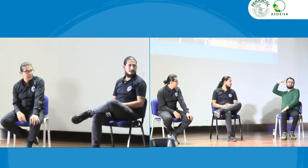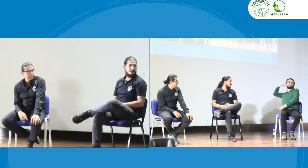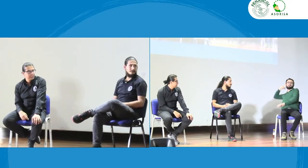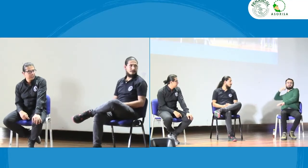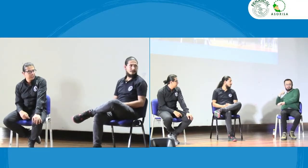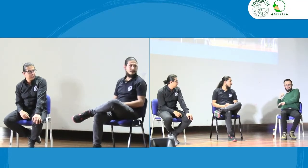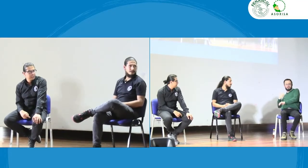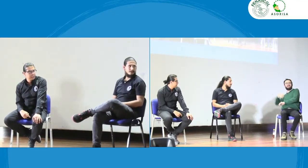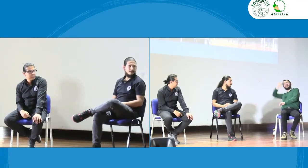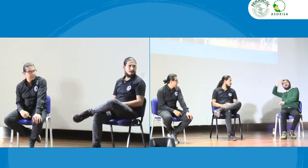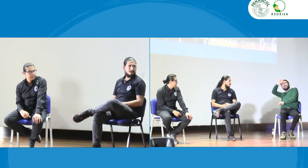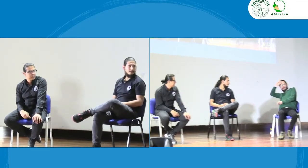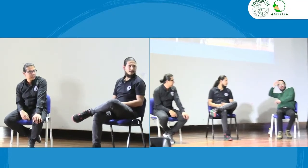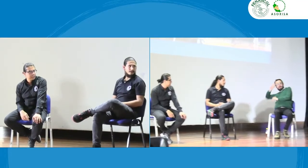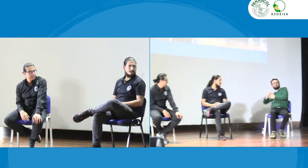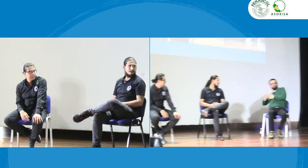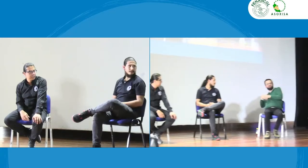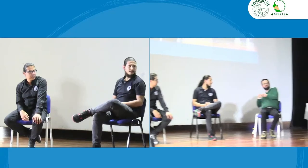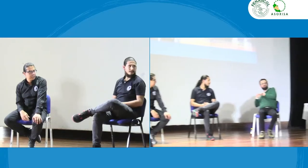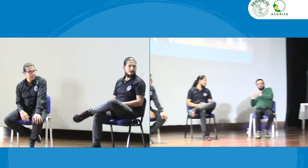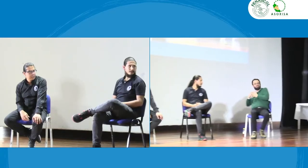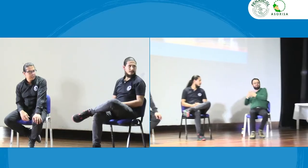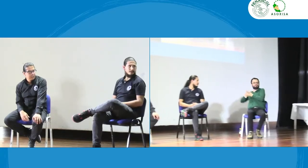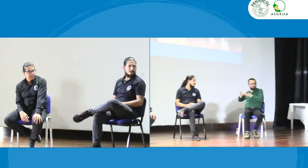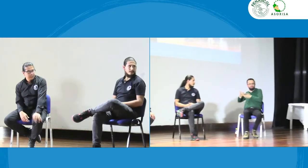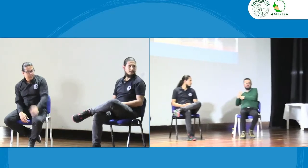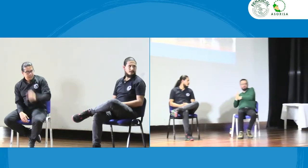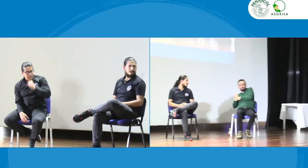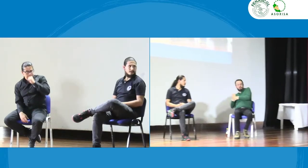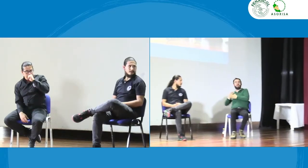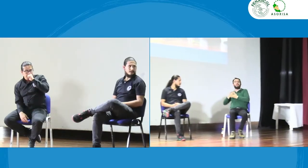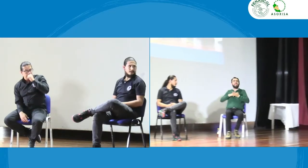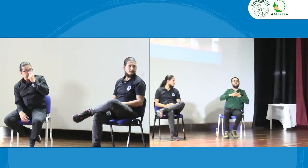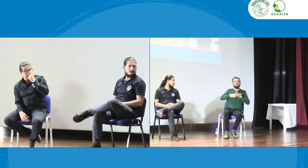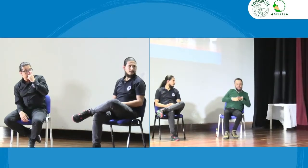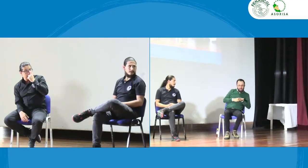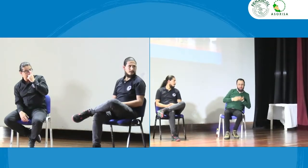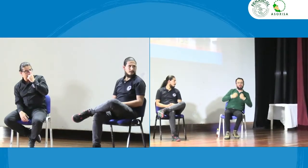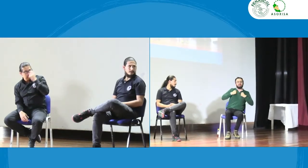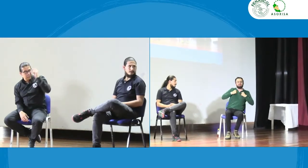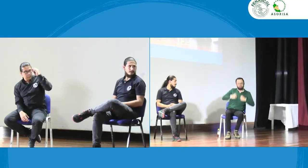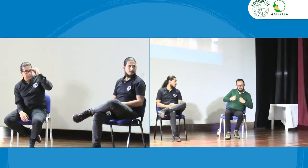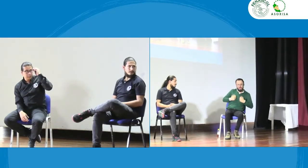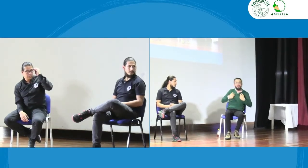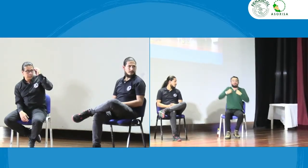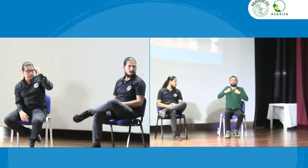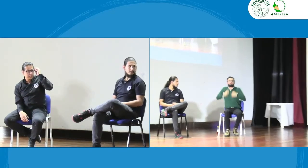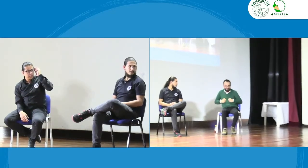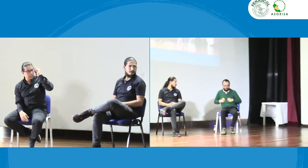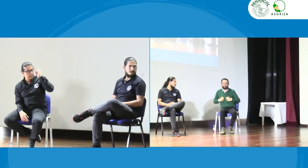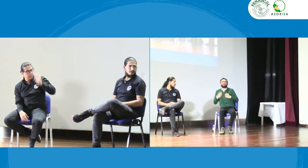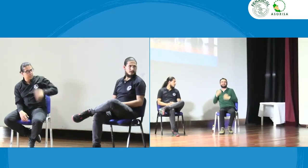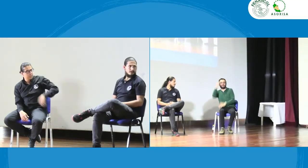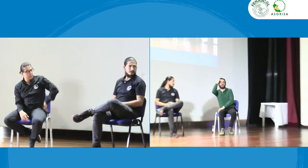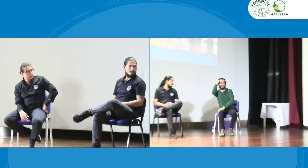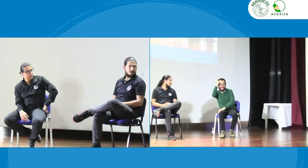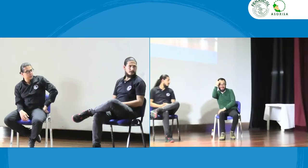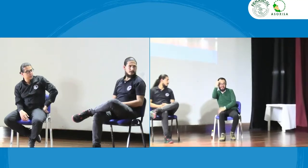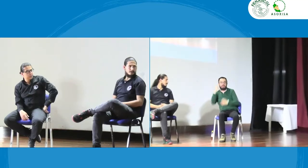hace unos 20 años trabajó en el ICAL como docente también tiene su rol de